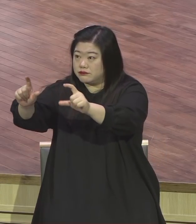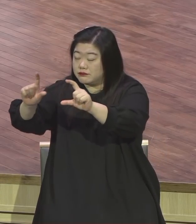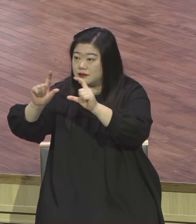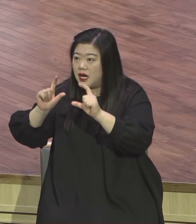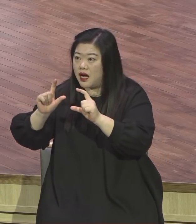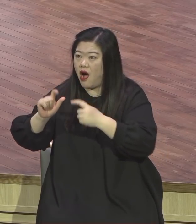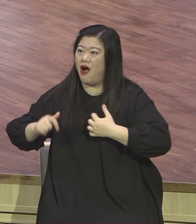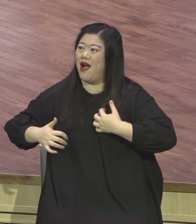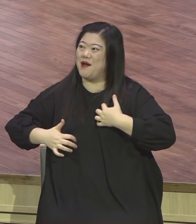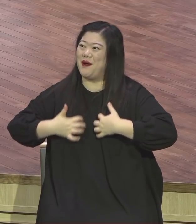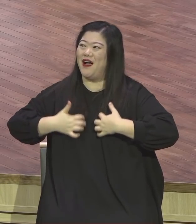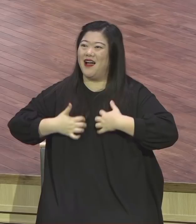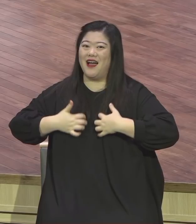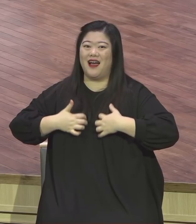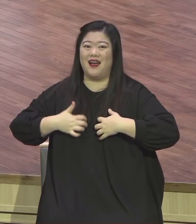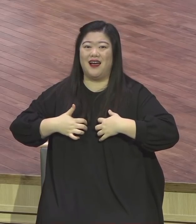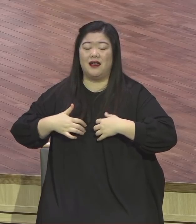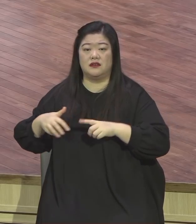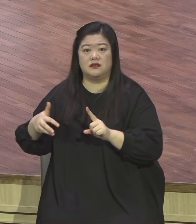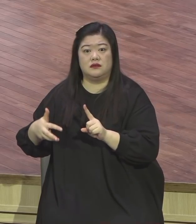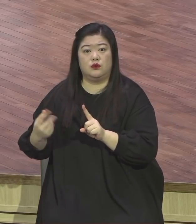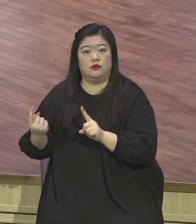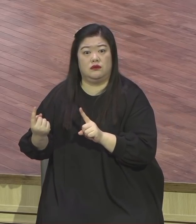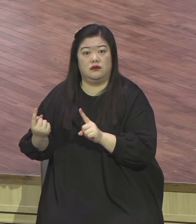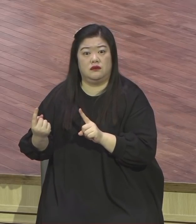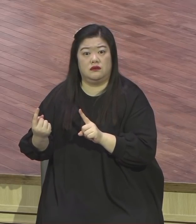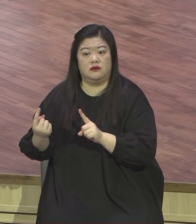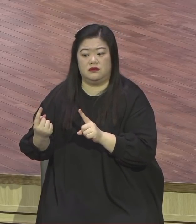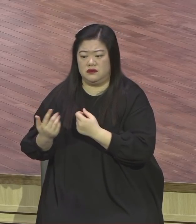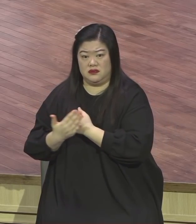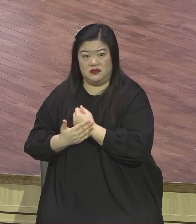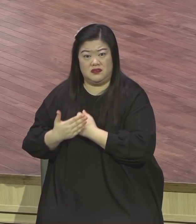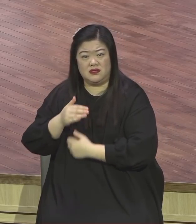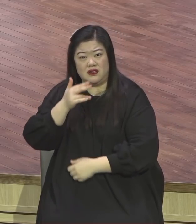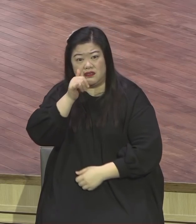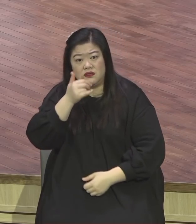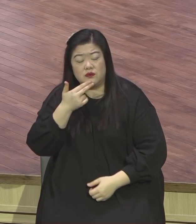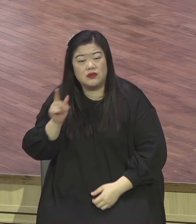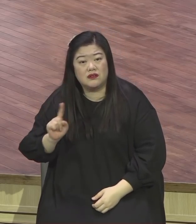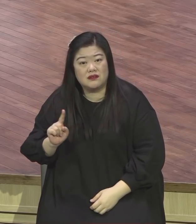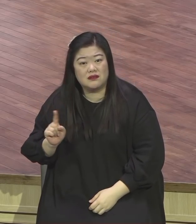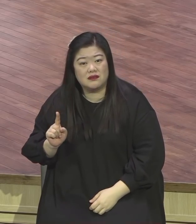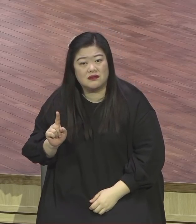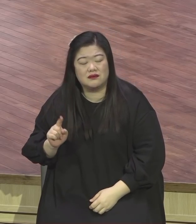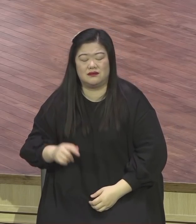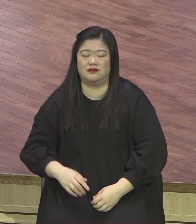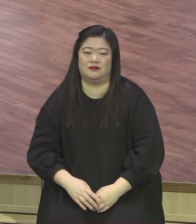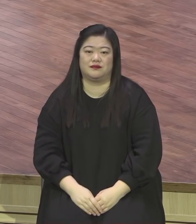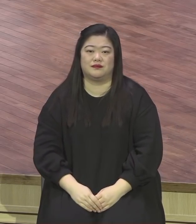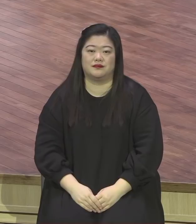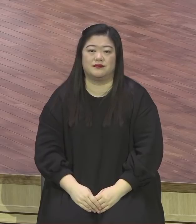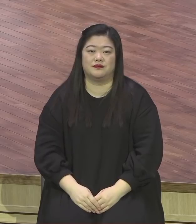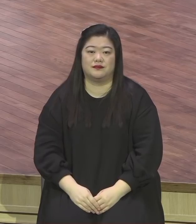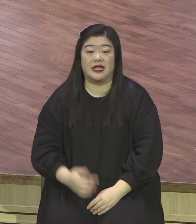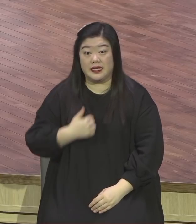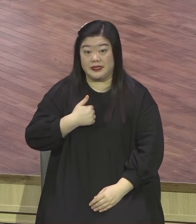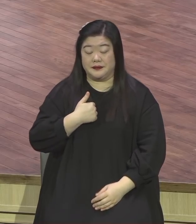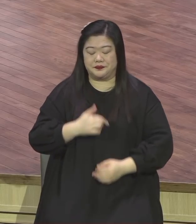사건이 생기면 시험이 오면 그냥 넘어져 버려요. 교육자들도 그래요. 내가 가만히 보면요. 뭐